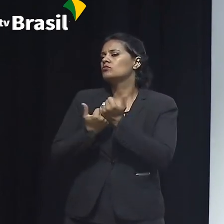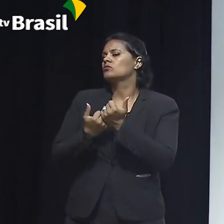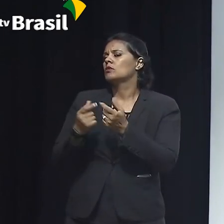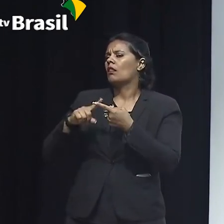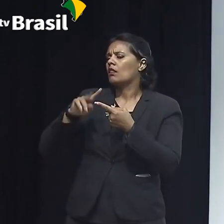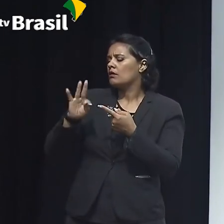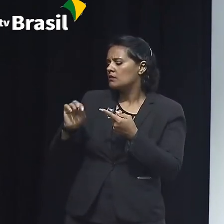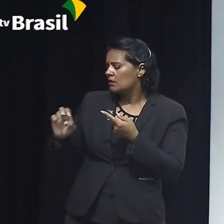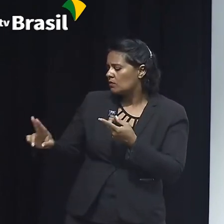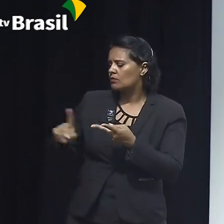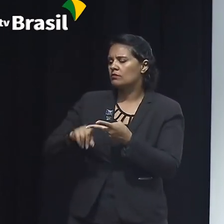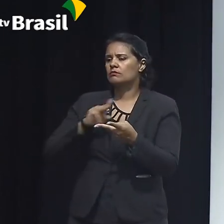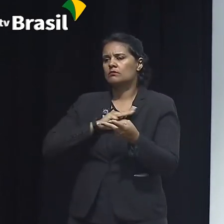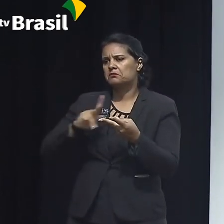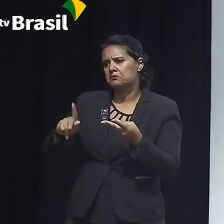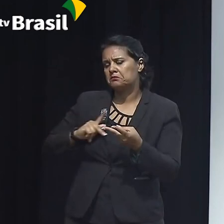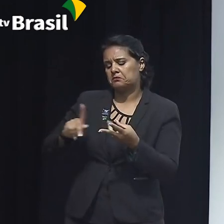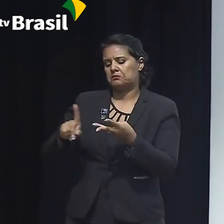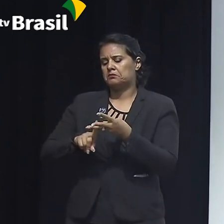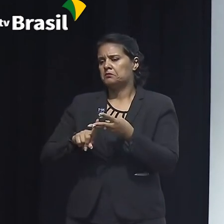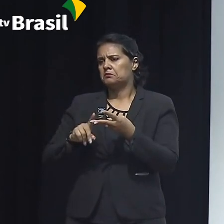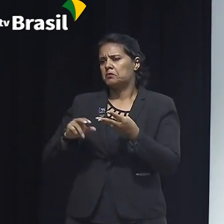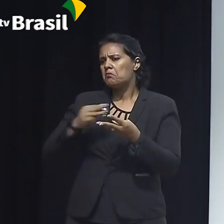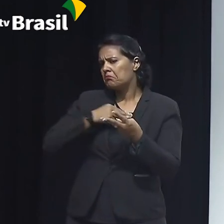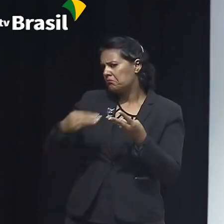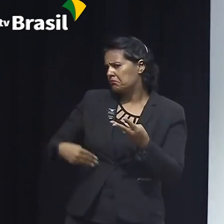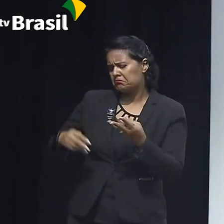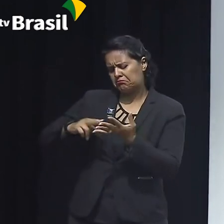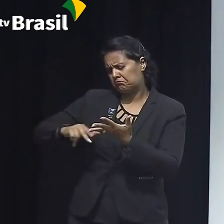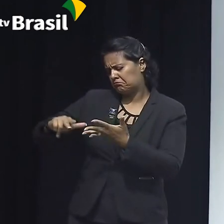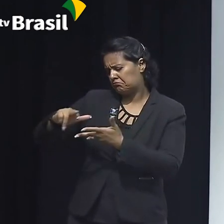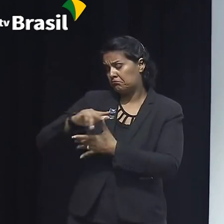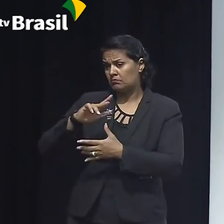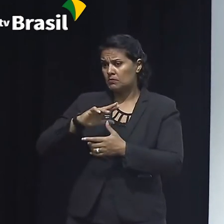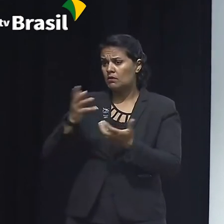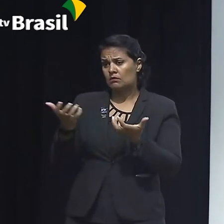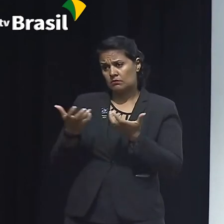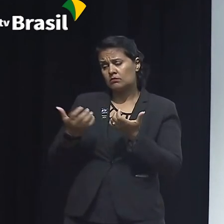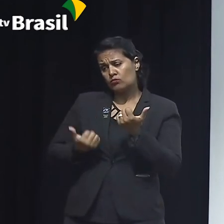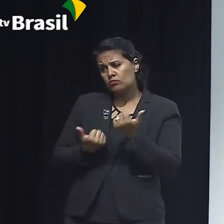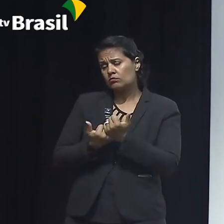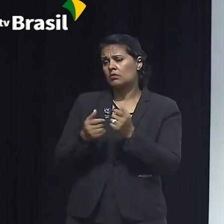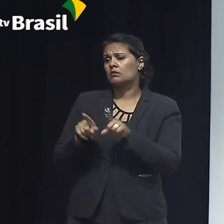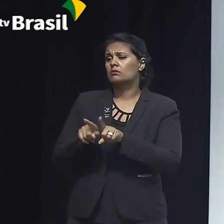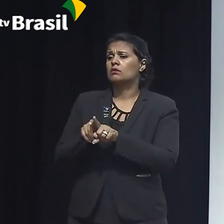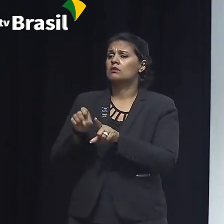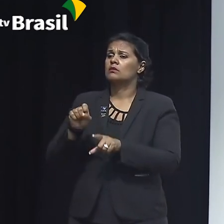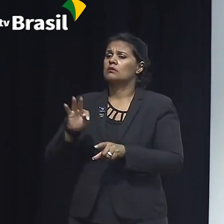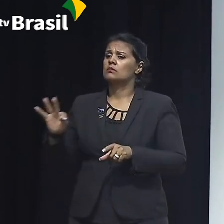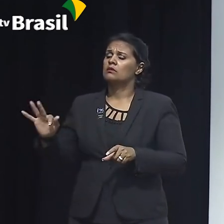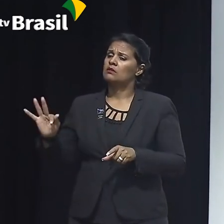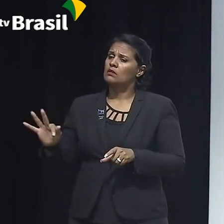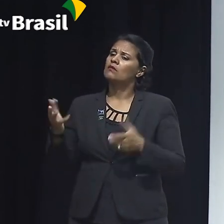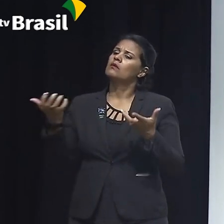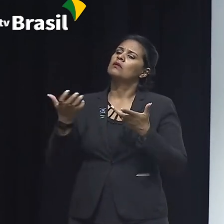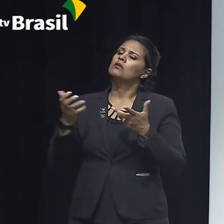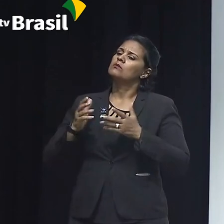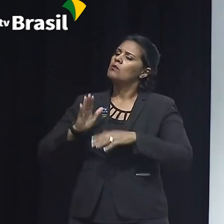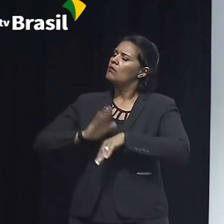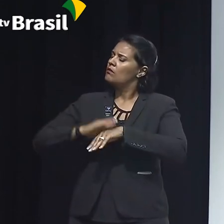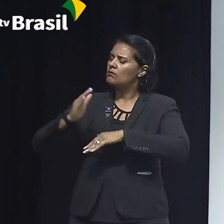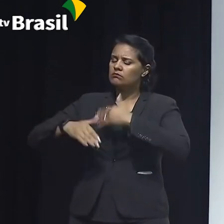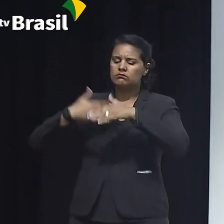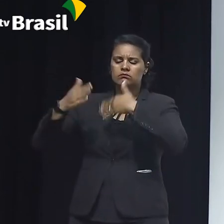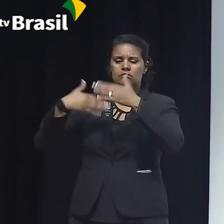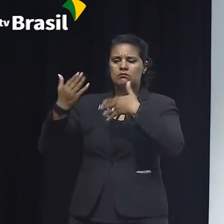Tribunal de Contas, Ministério Público, os nossos ministros, o Supremo Tribunal Federal, a gente consiga cada vez mais